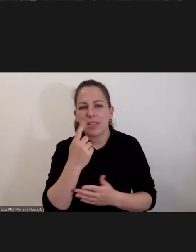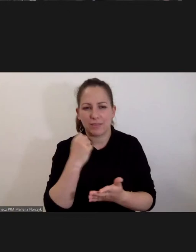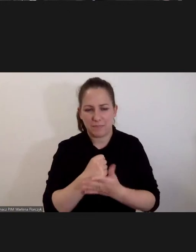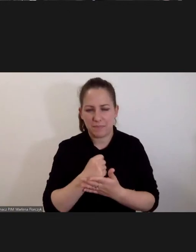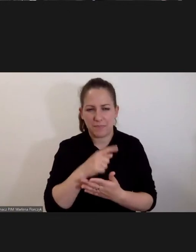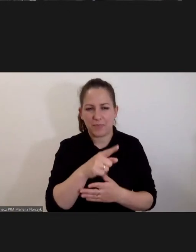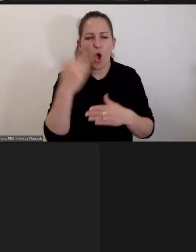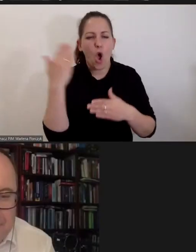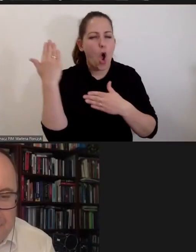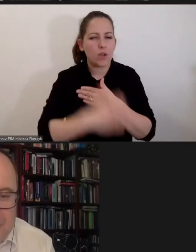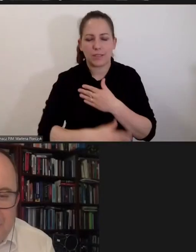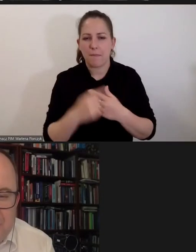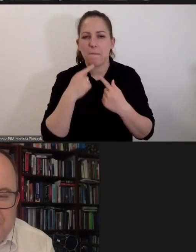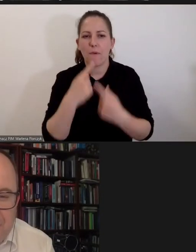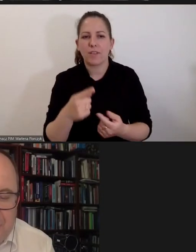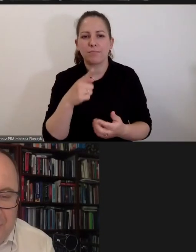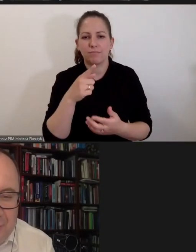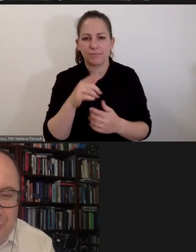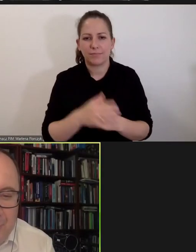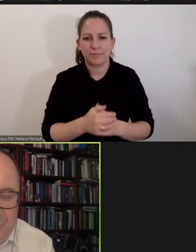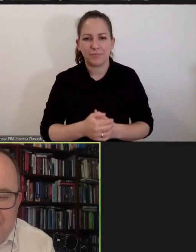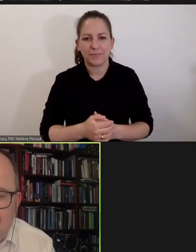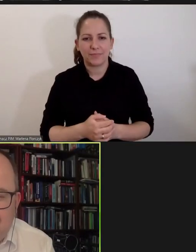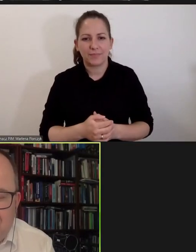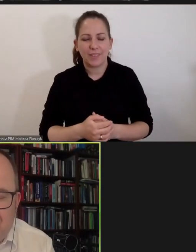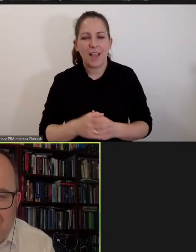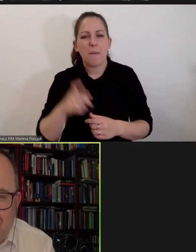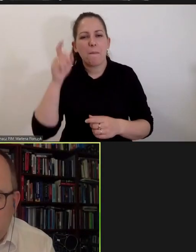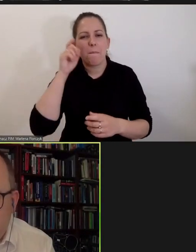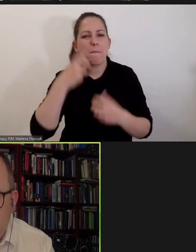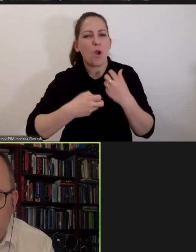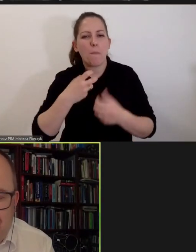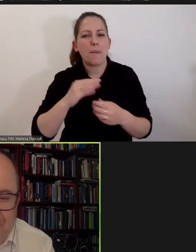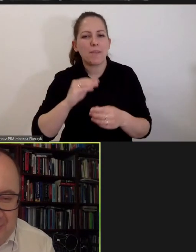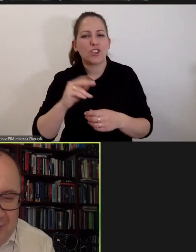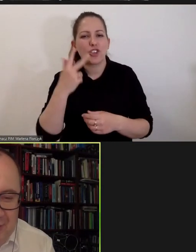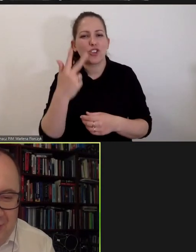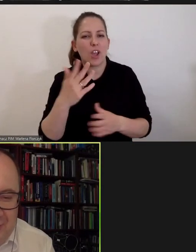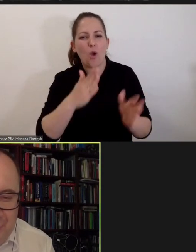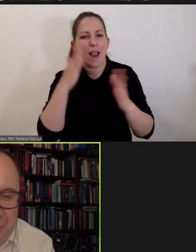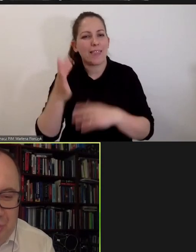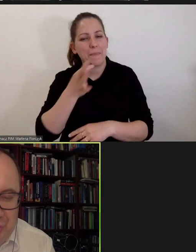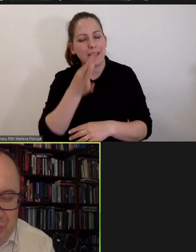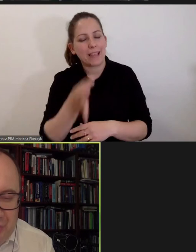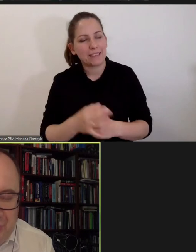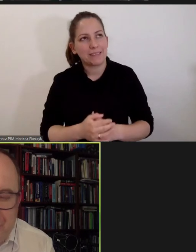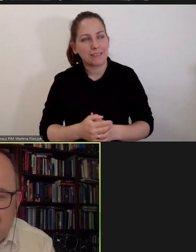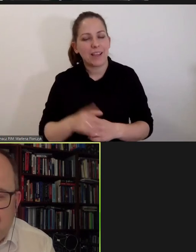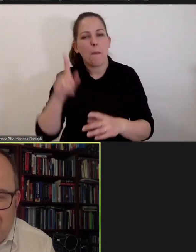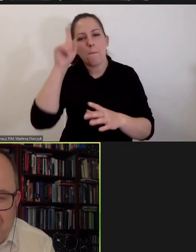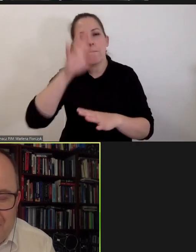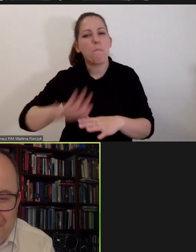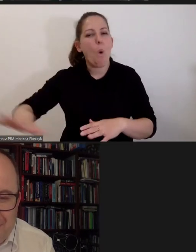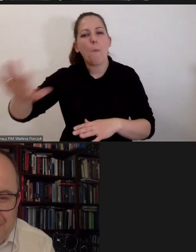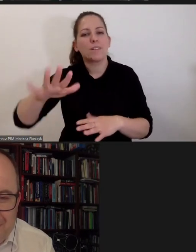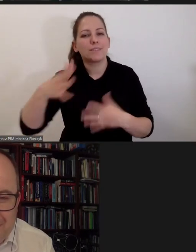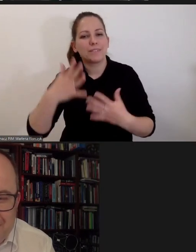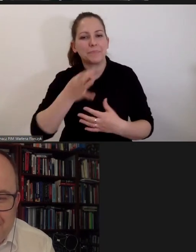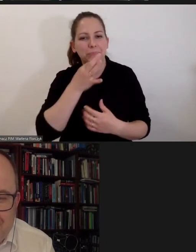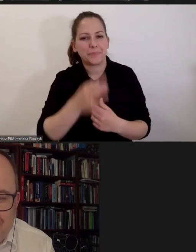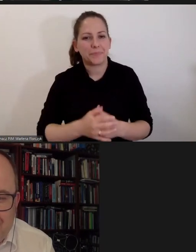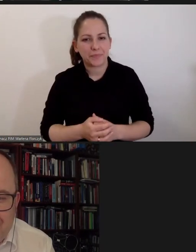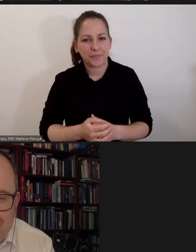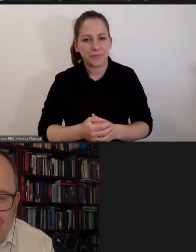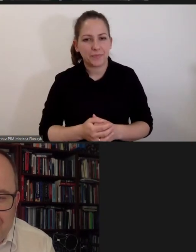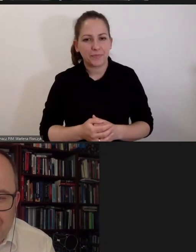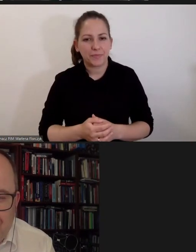na sam koniec, powiedzieć na temat wspaniałej... Kłopot jest taki, że jeszcze są trzy kolejne pytania, ale publiczności chciałbym jeszcze zadać. Super, ale jeszcze tylko